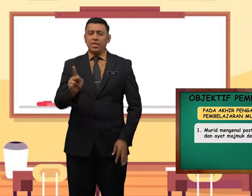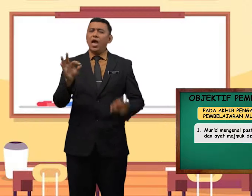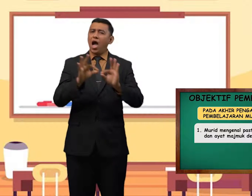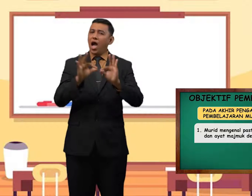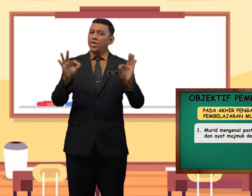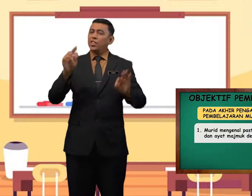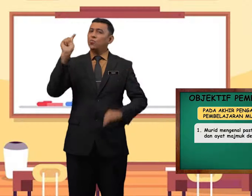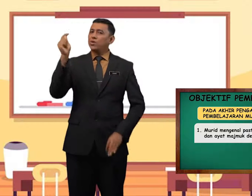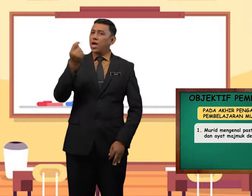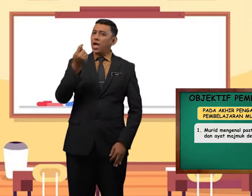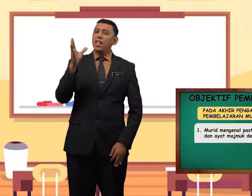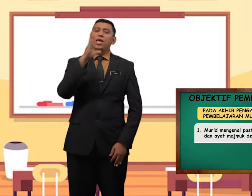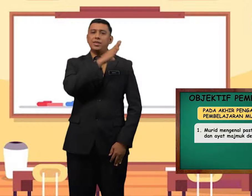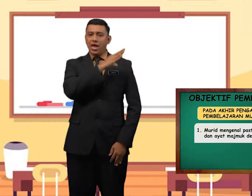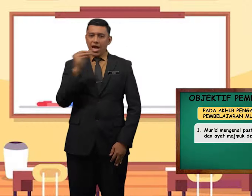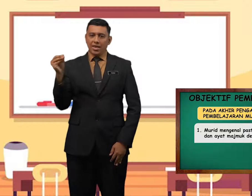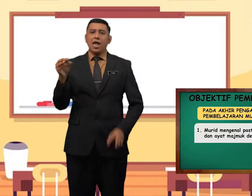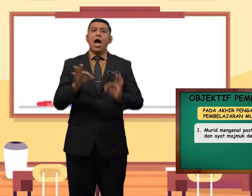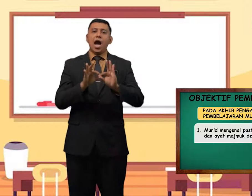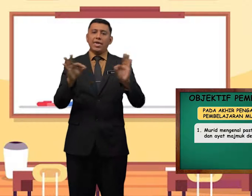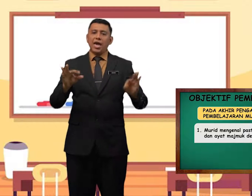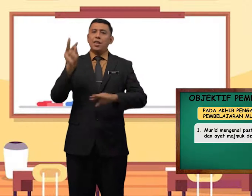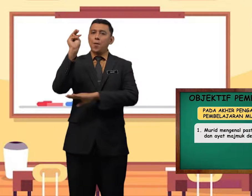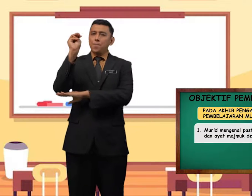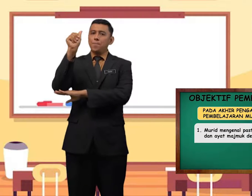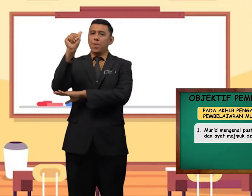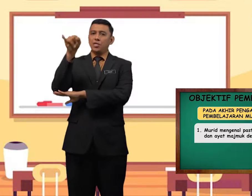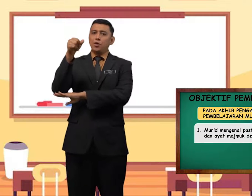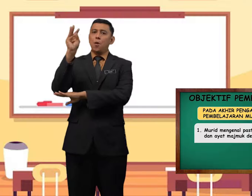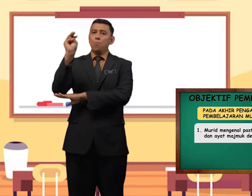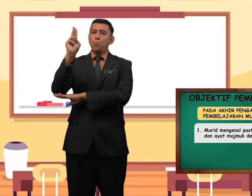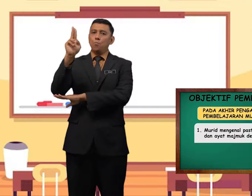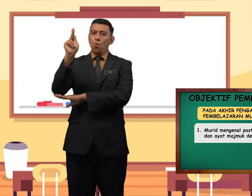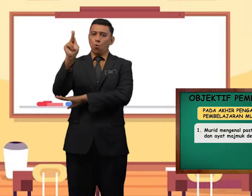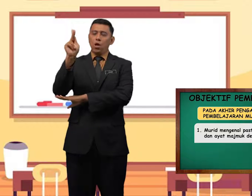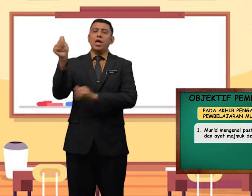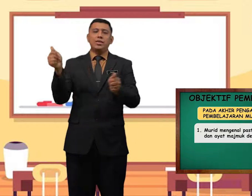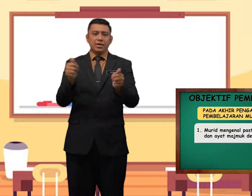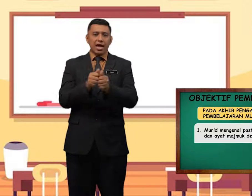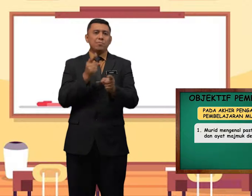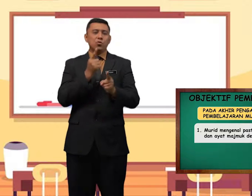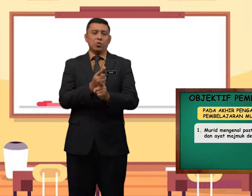Ayat Tunggal dan Ayat Majmuk dengan betul.